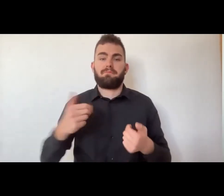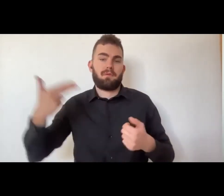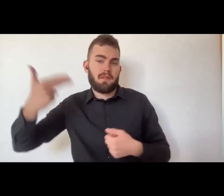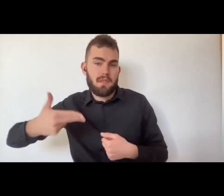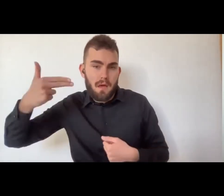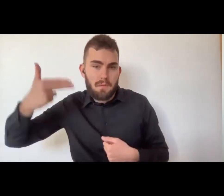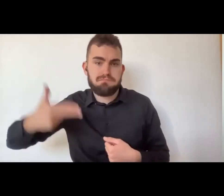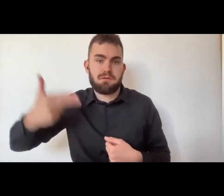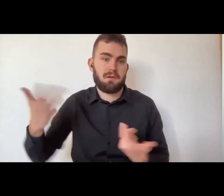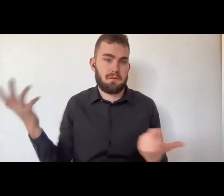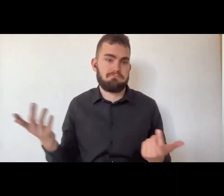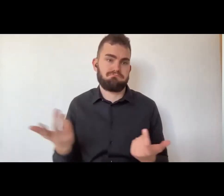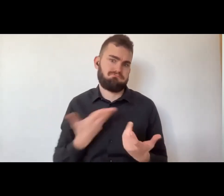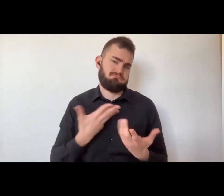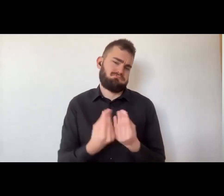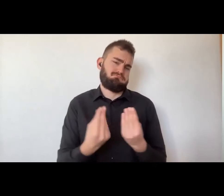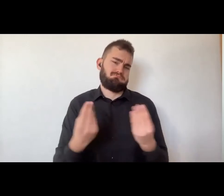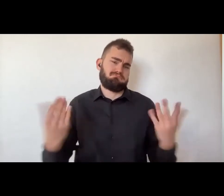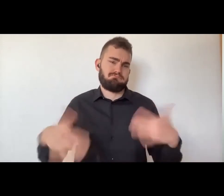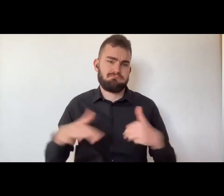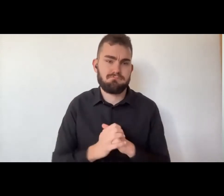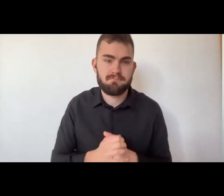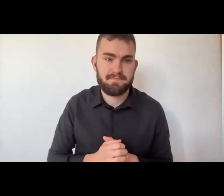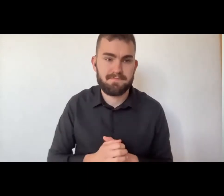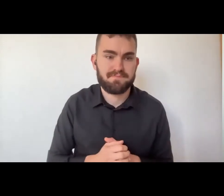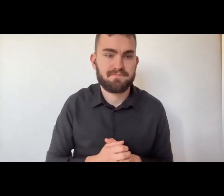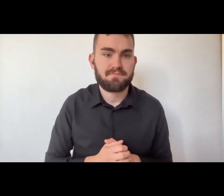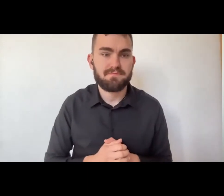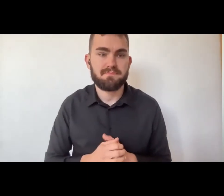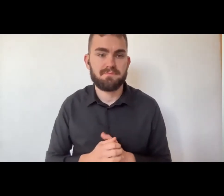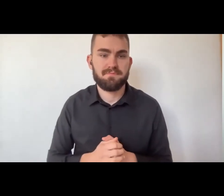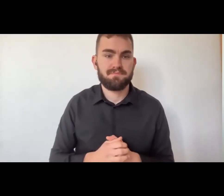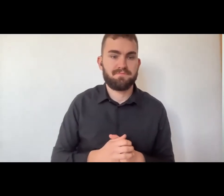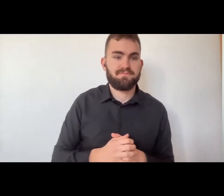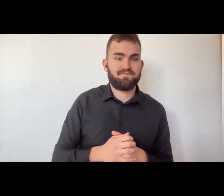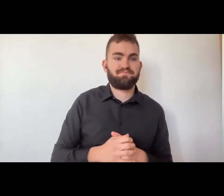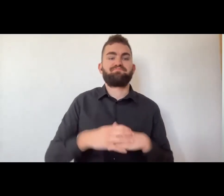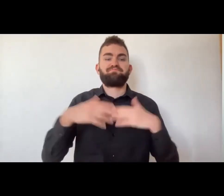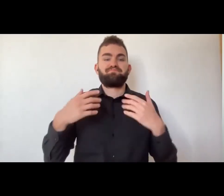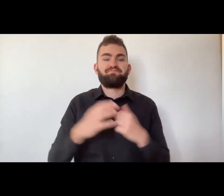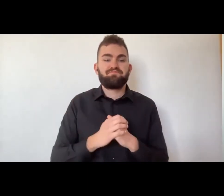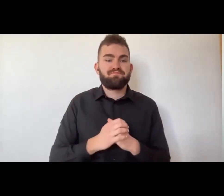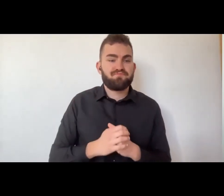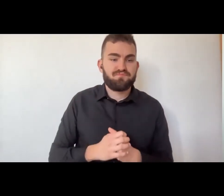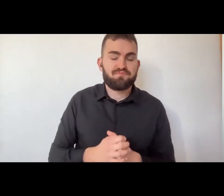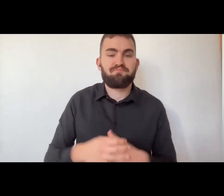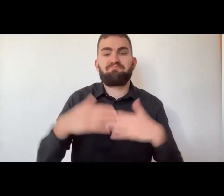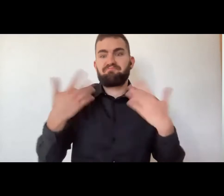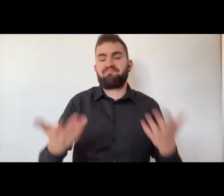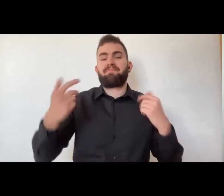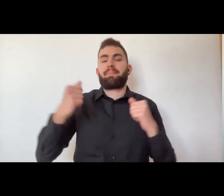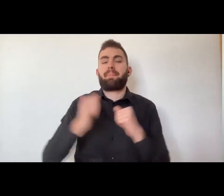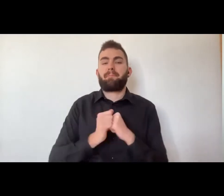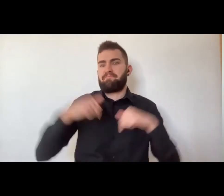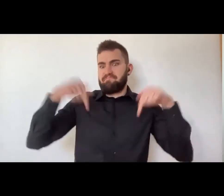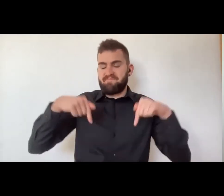canzoni in lingua dei segni. C'è tantissimo nell'arte sorda, in lingua